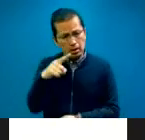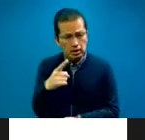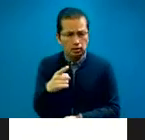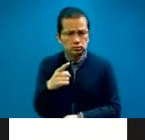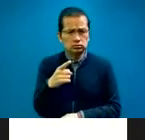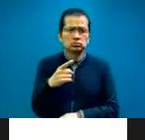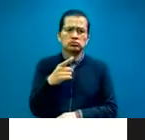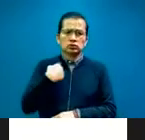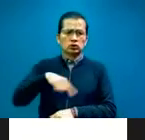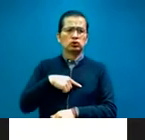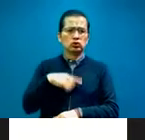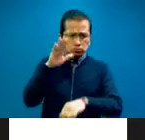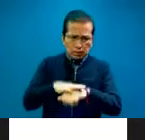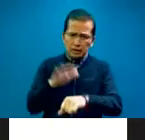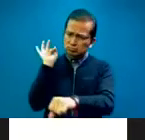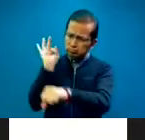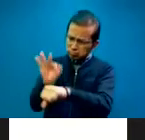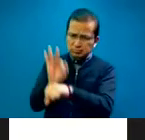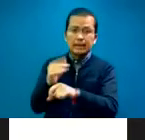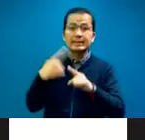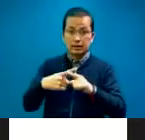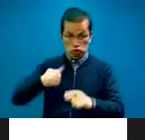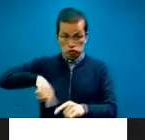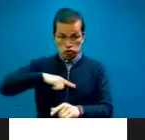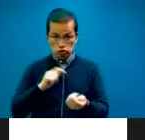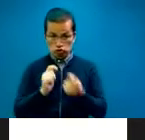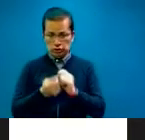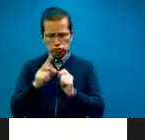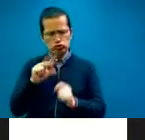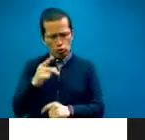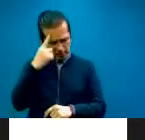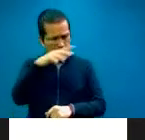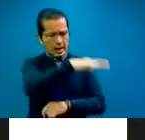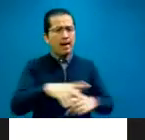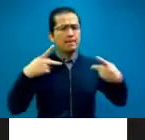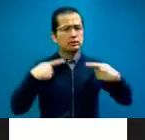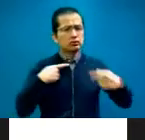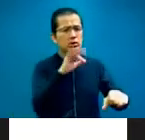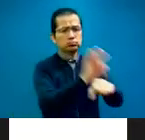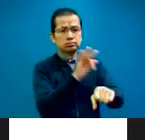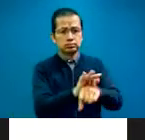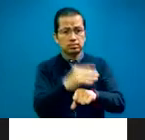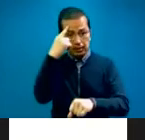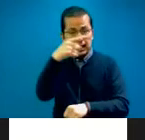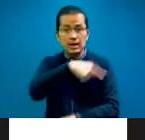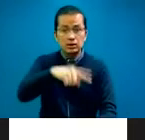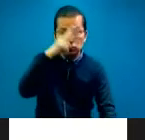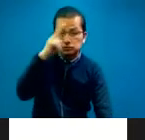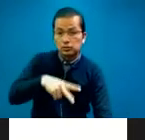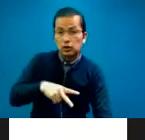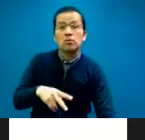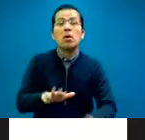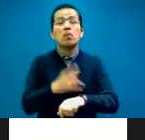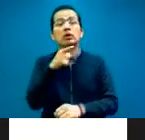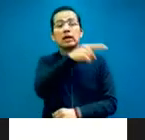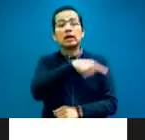defendiendo a la población, más allá de nuestro interés particular como intérpretes, quienes se ven más afectados, pues, el 95%